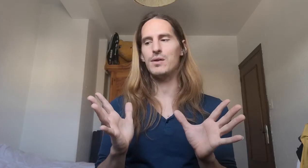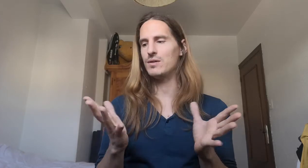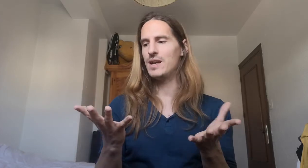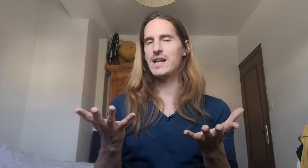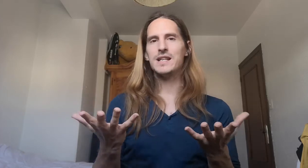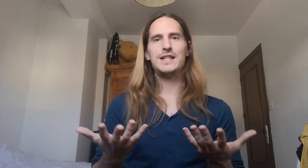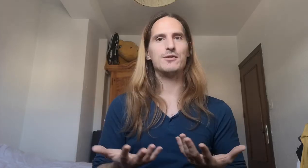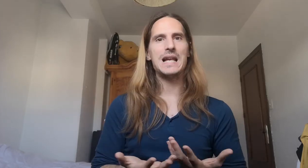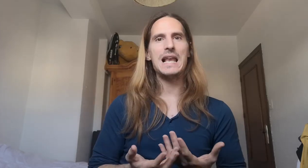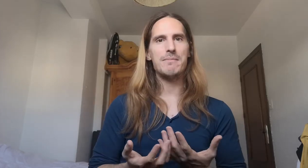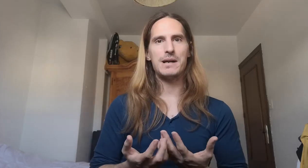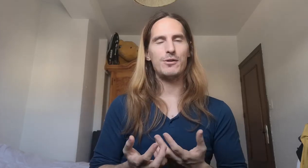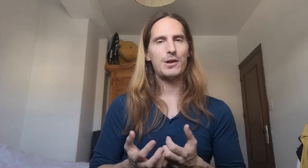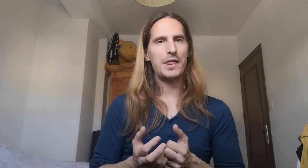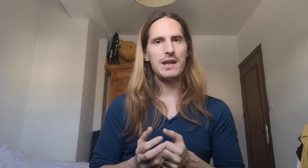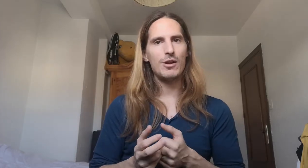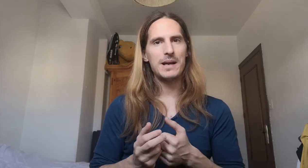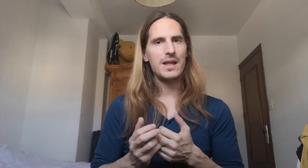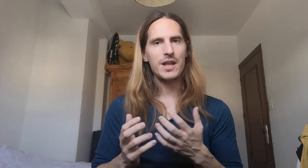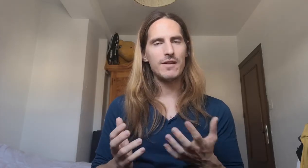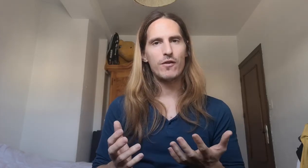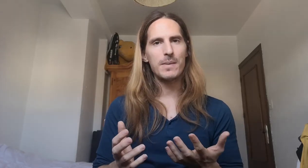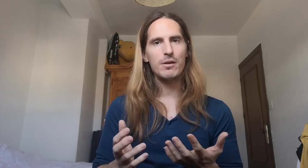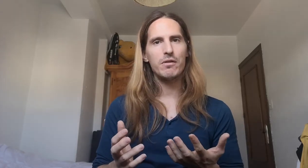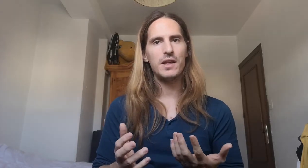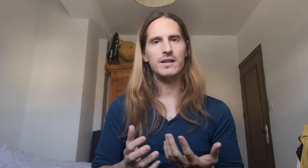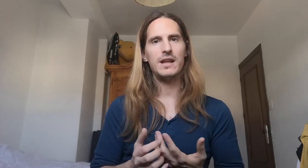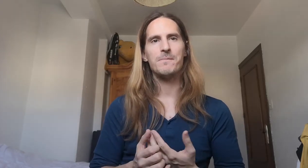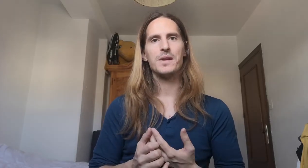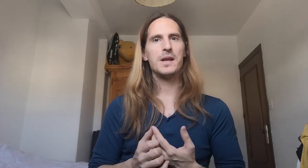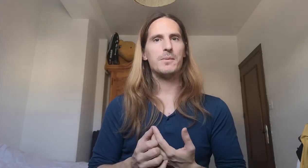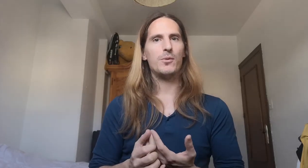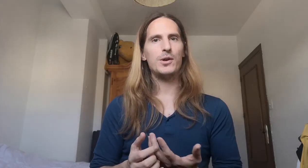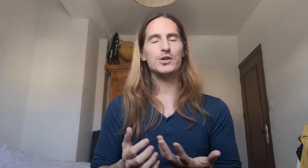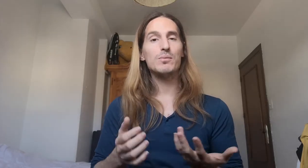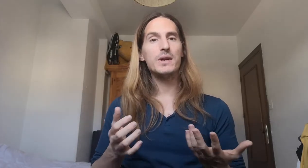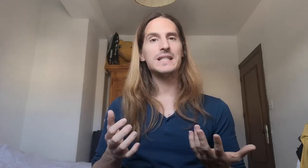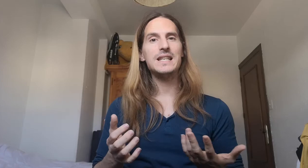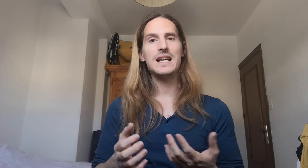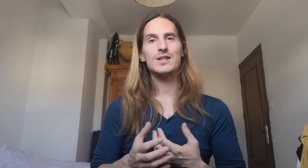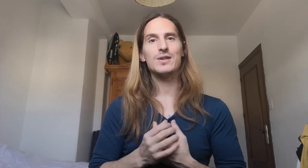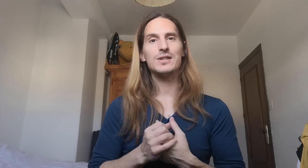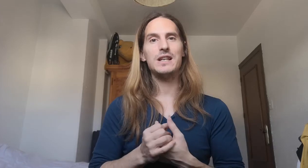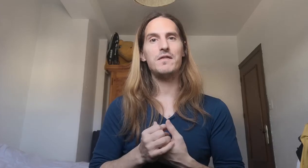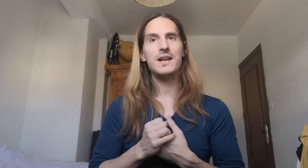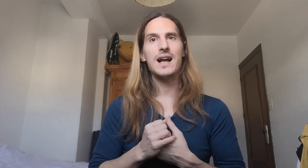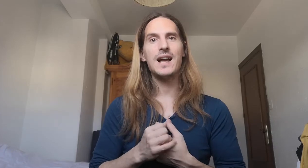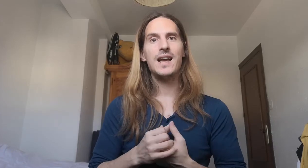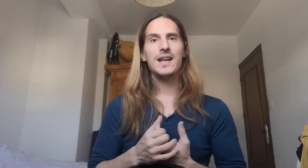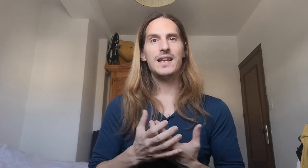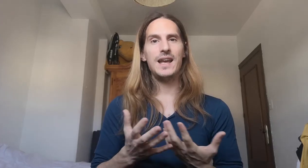si usáis las manos. Lo vais a hacer de forma inconsciente. Pero bueno, eso es buena señal. Eso significa que